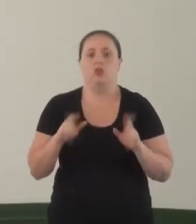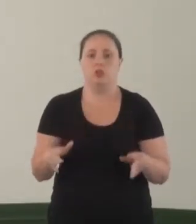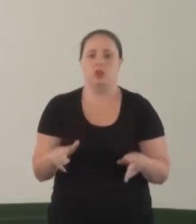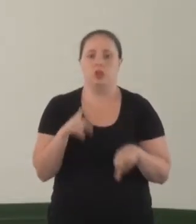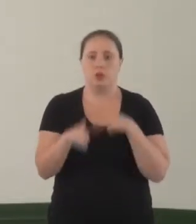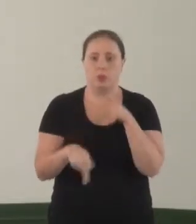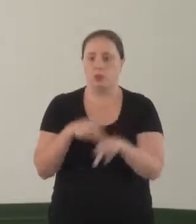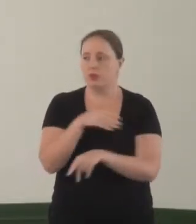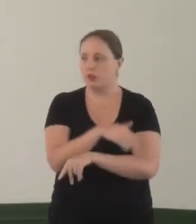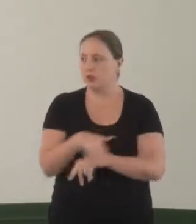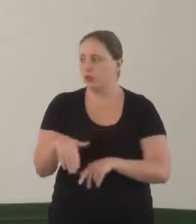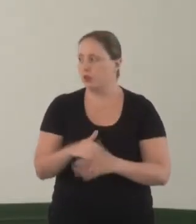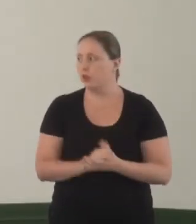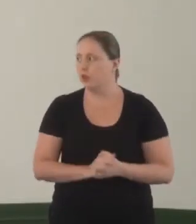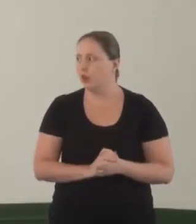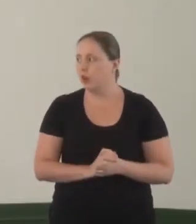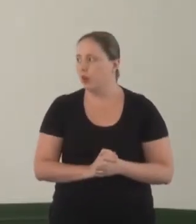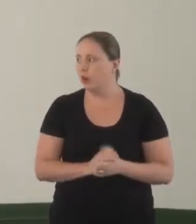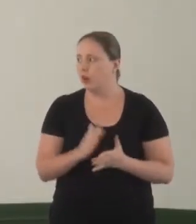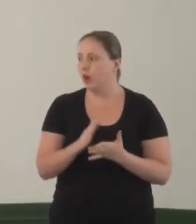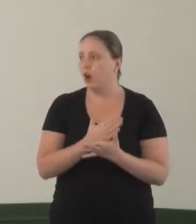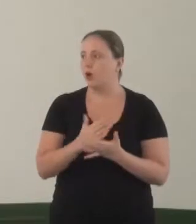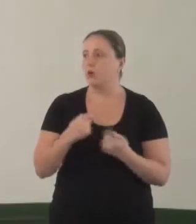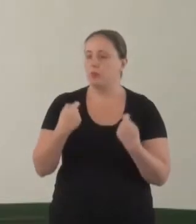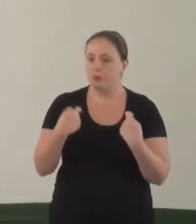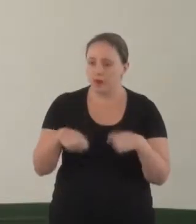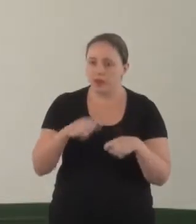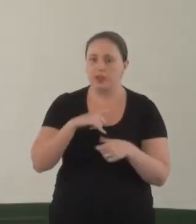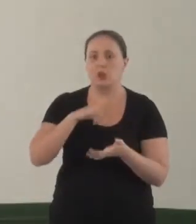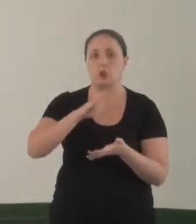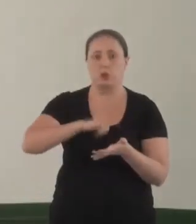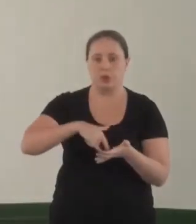precisam da questão da documentação, outros...